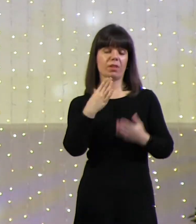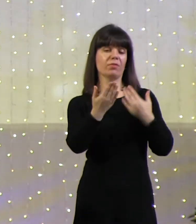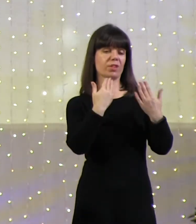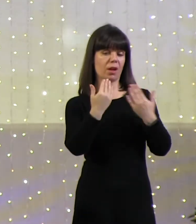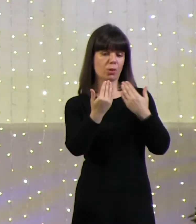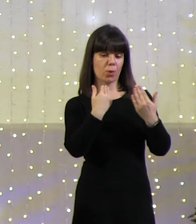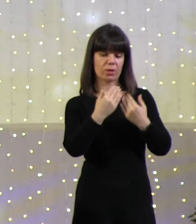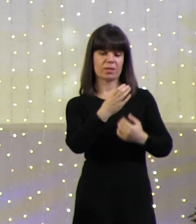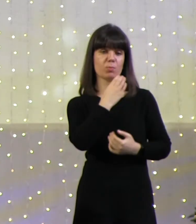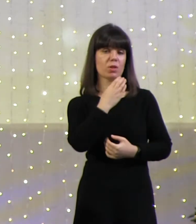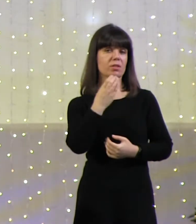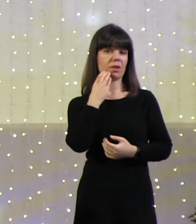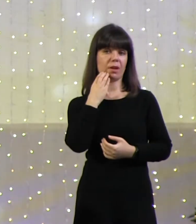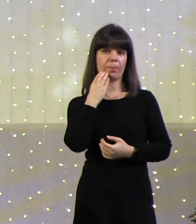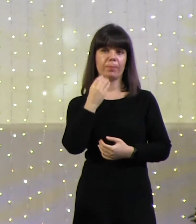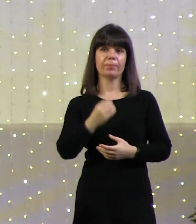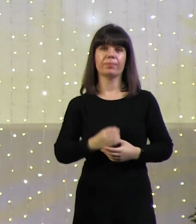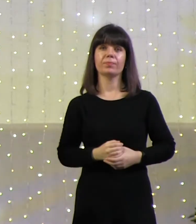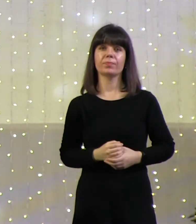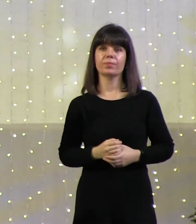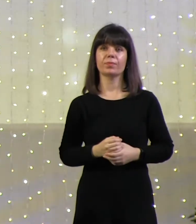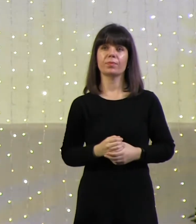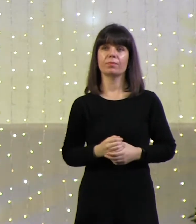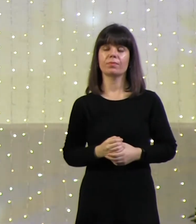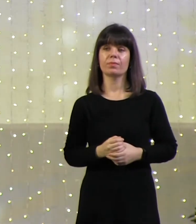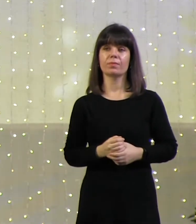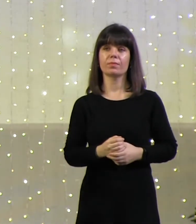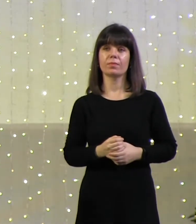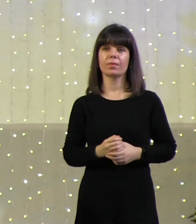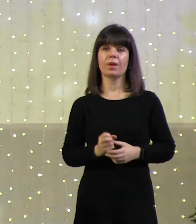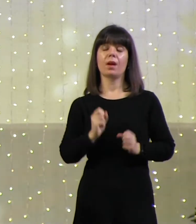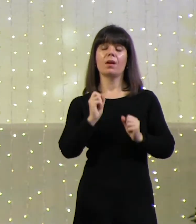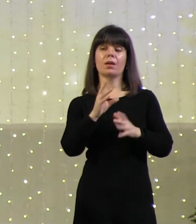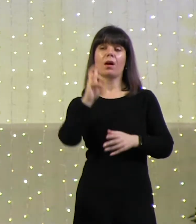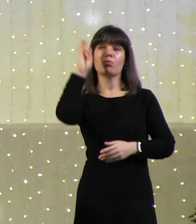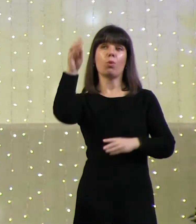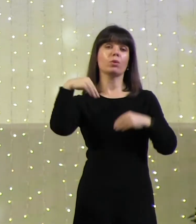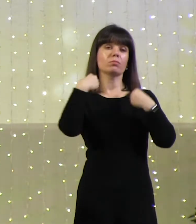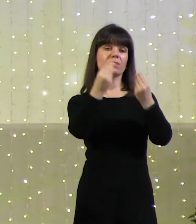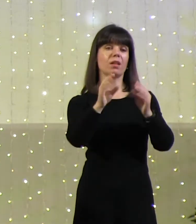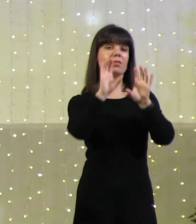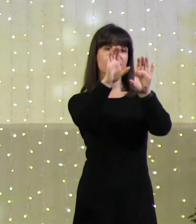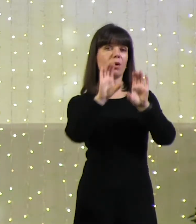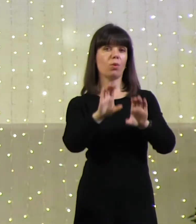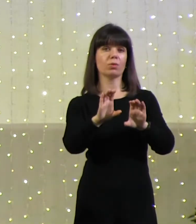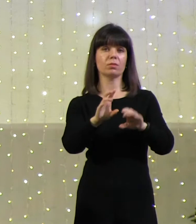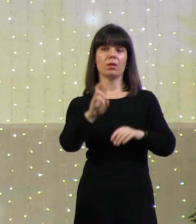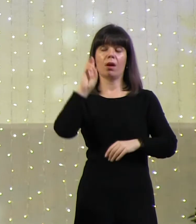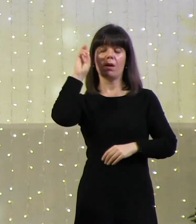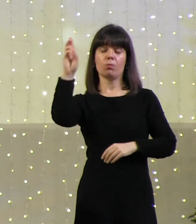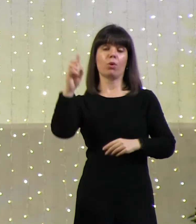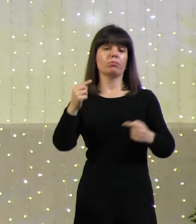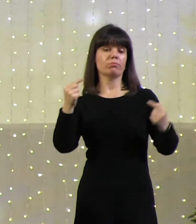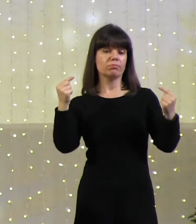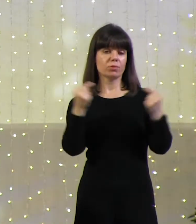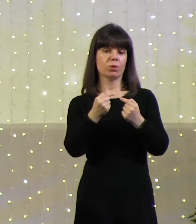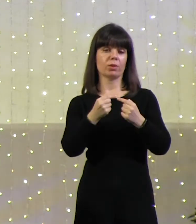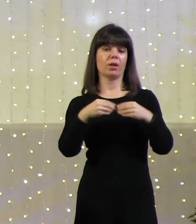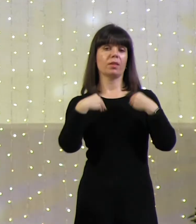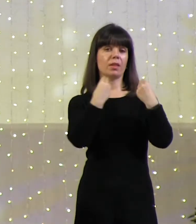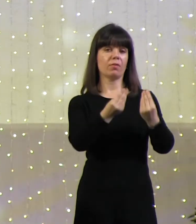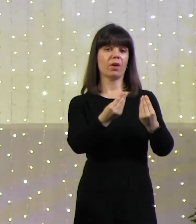как Бог давал закон. Он очень четко его давал. Он говорил, запиши.